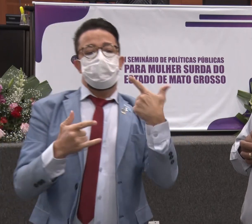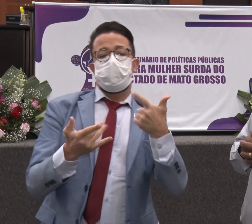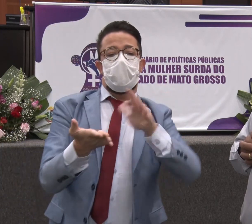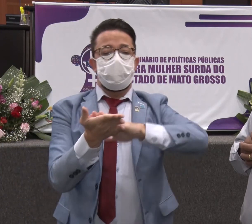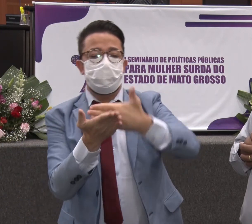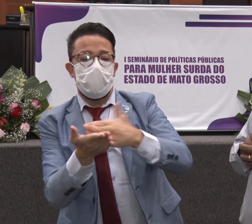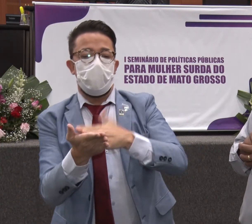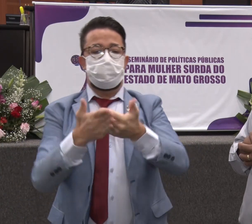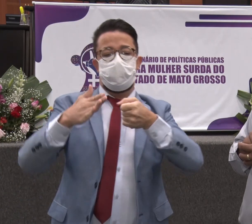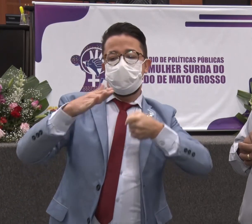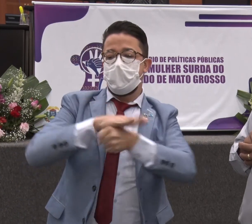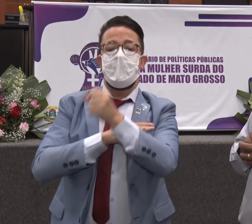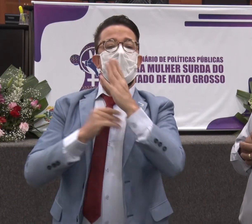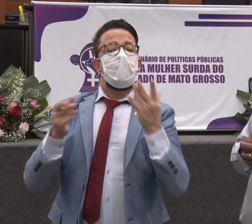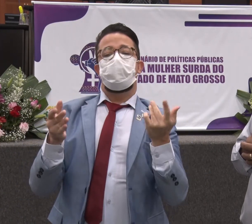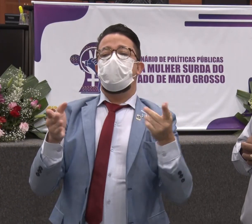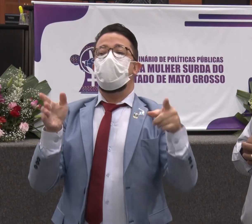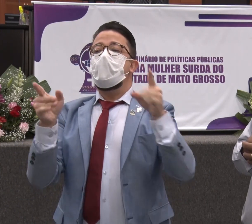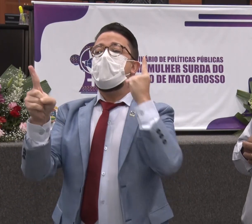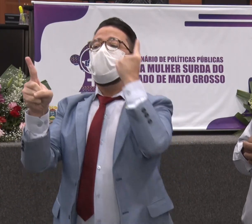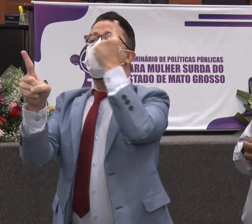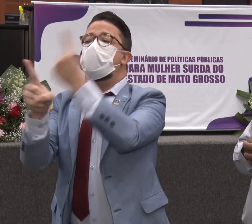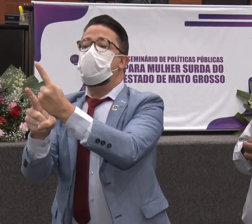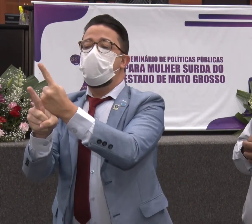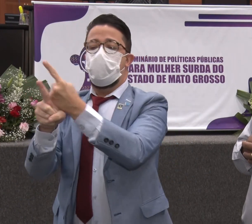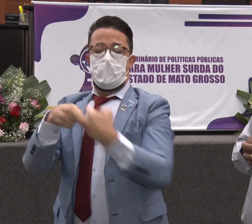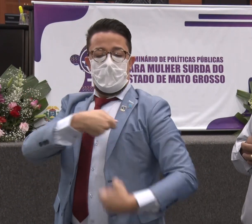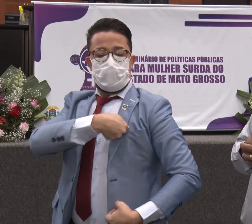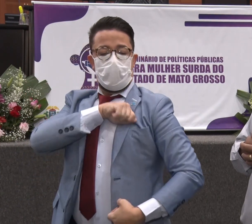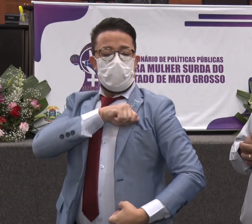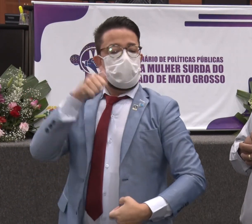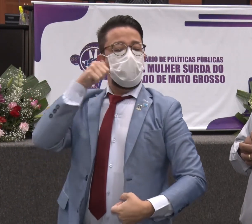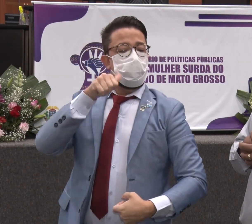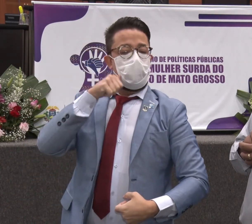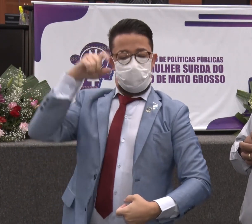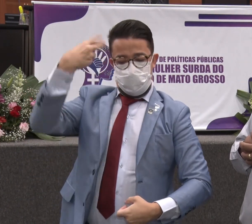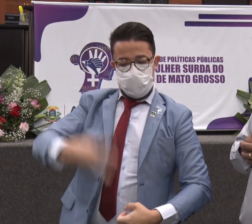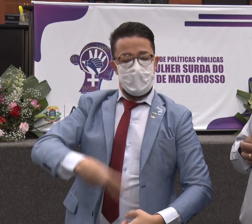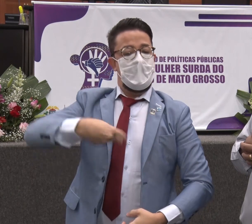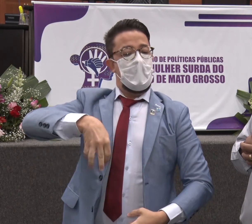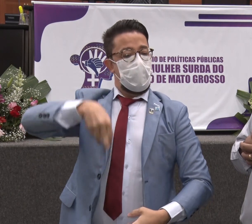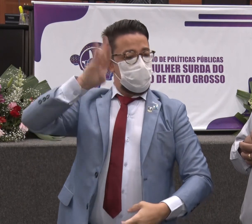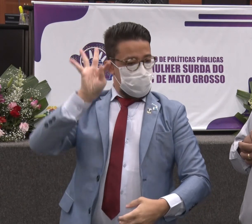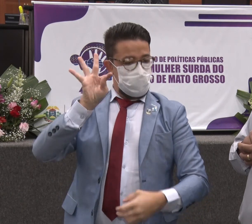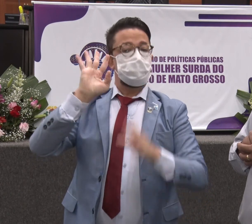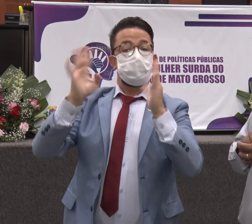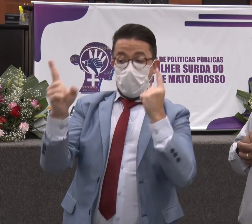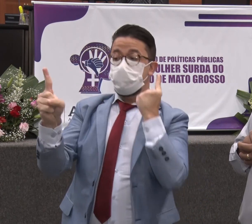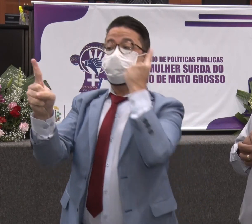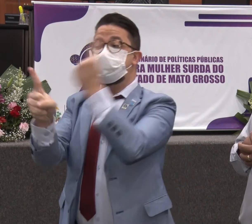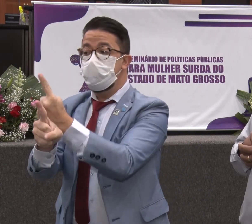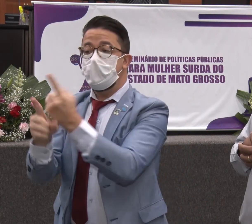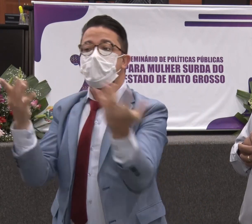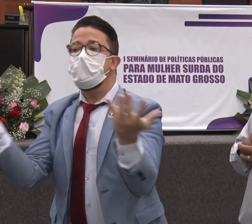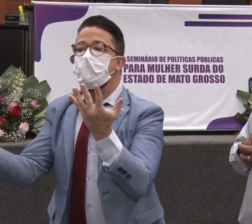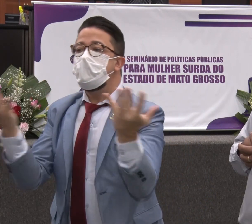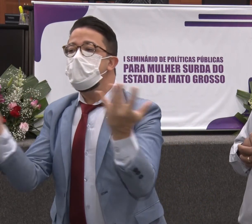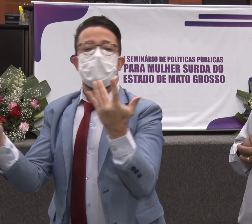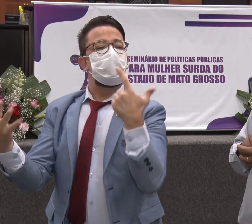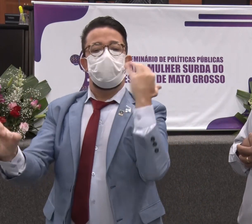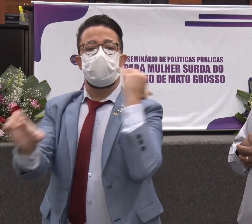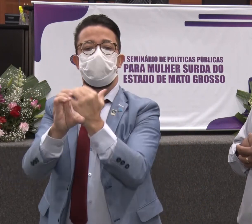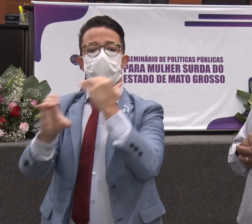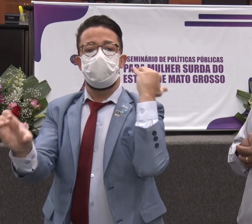e com o seu gabinete, todas as pessoas ajudando nesse trabalho, justamente focado para que consiga ajudar e levar esse profissional nessa